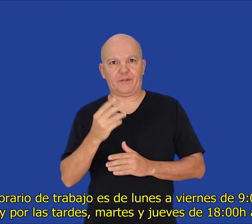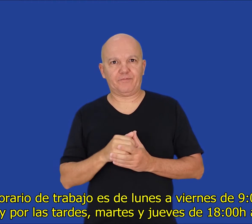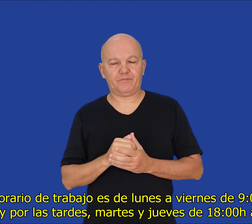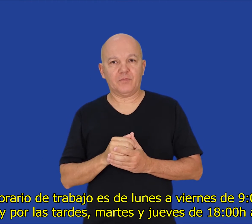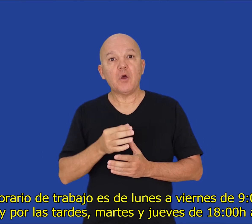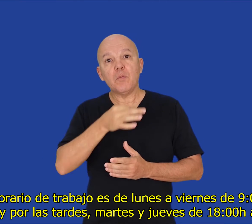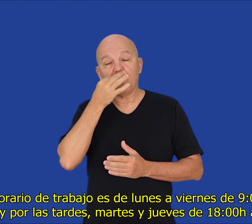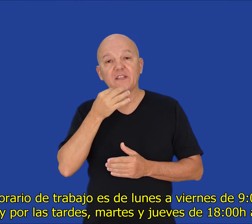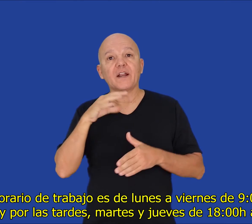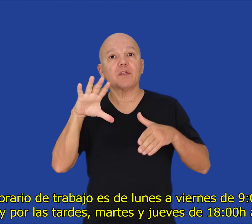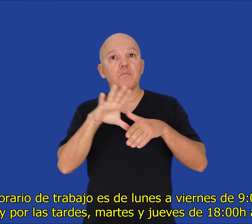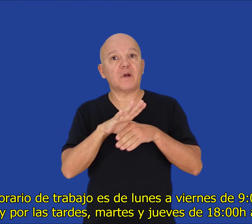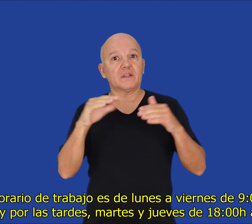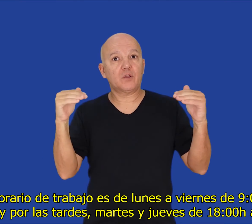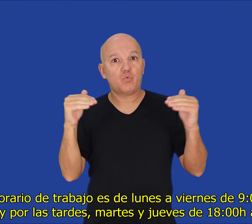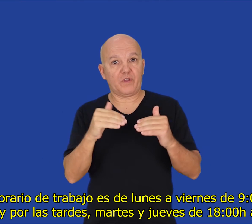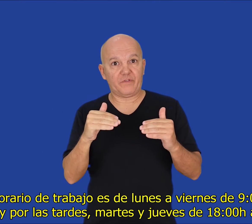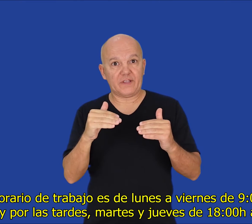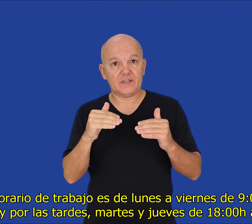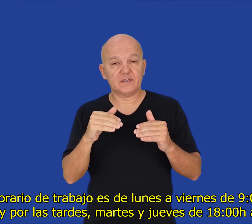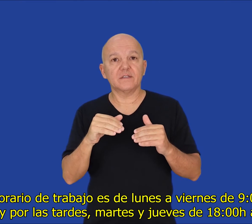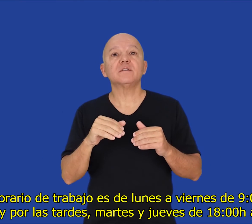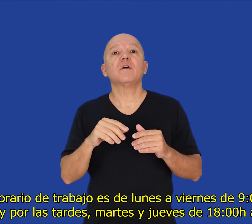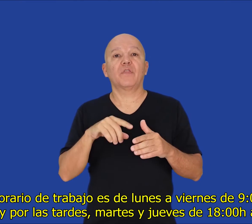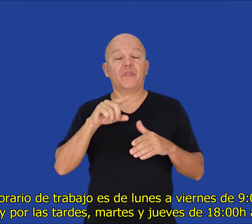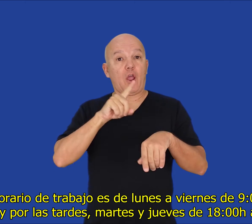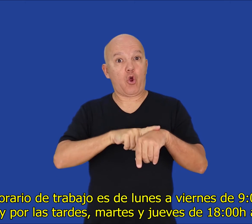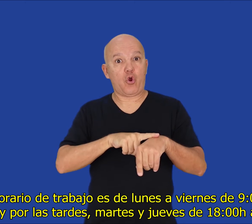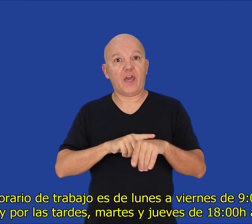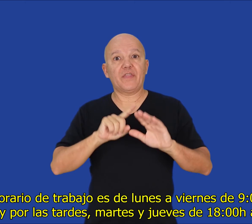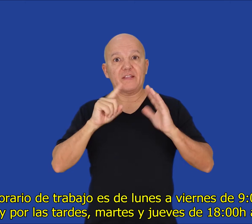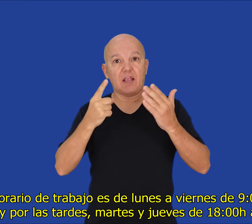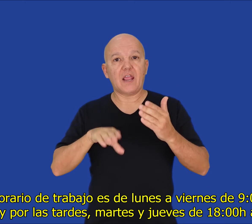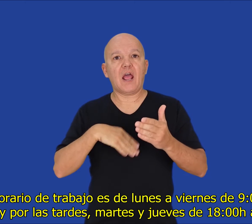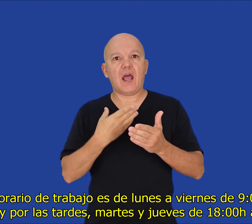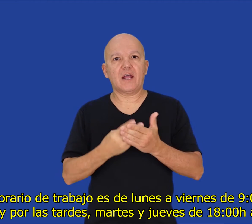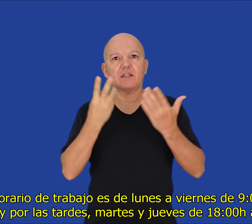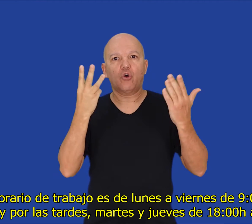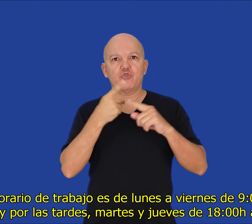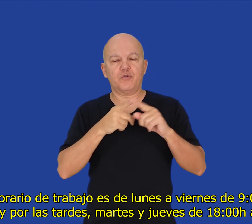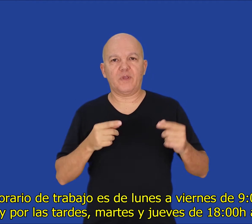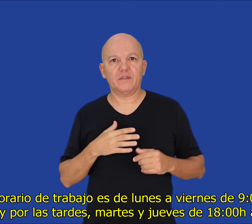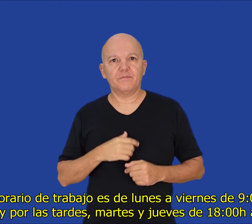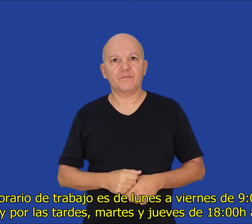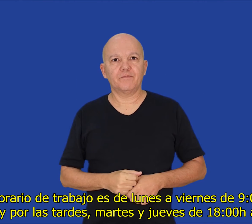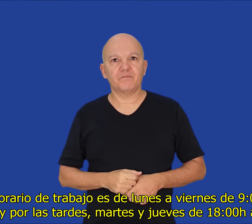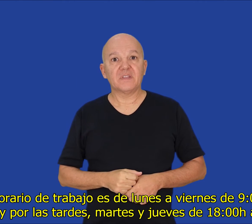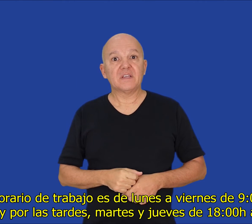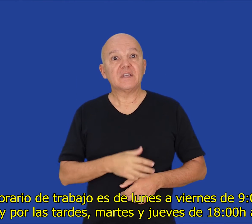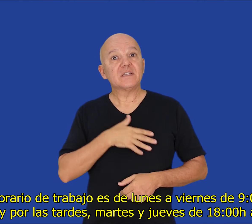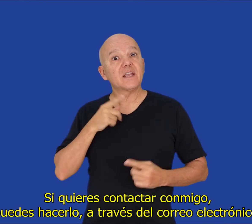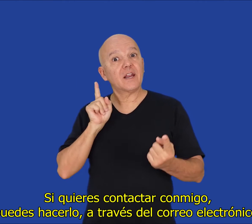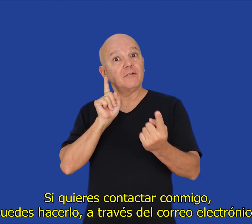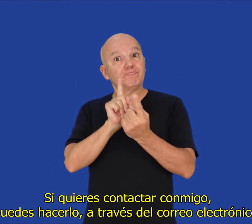Y por las tardes trabajo más. Puedes hacerlo a través de Skype en adecosor.fasican.